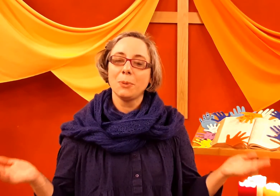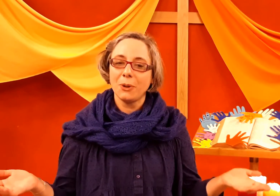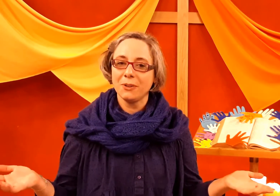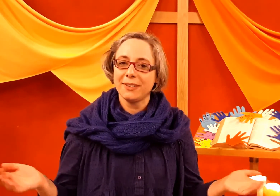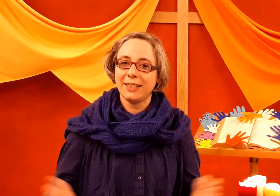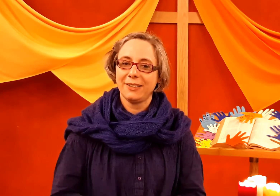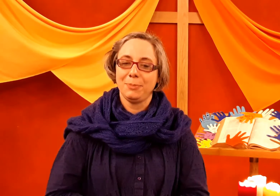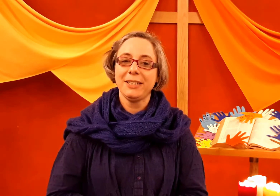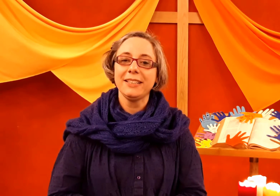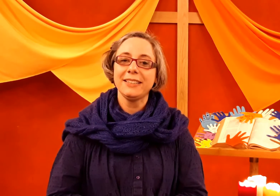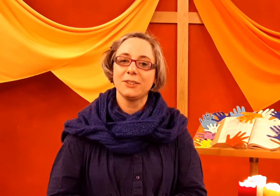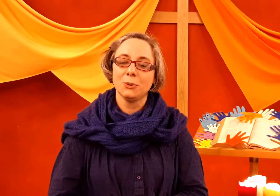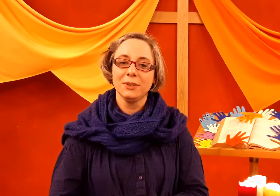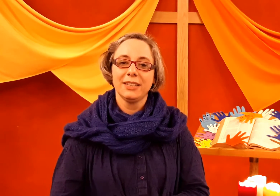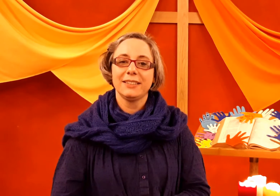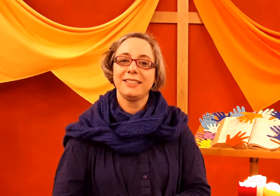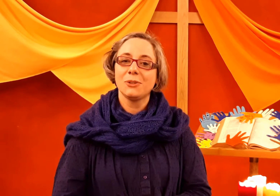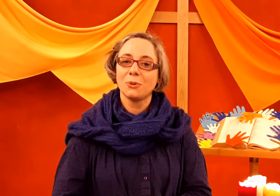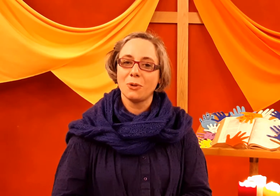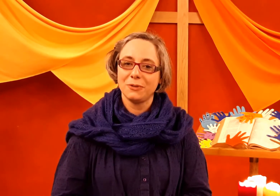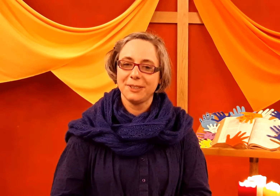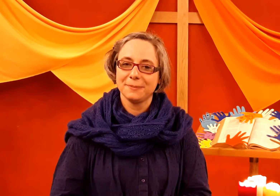reprendre cette bénédiction s'ils ont envie.